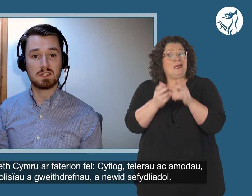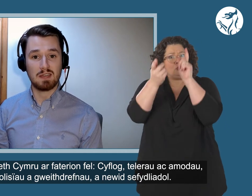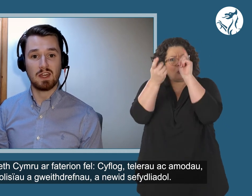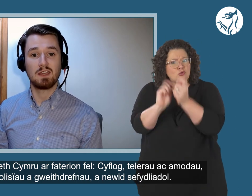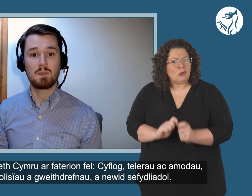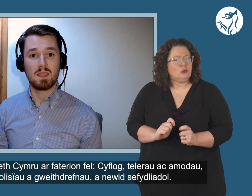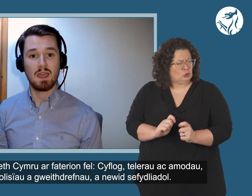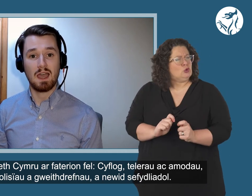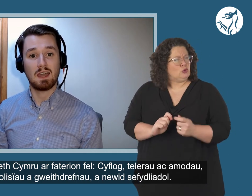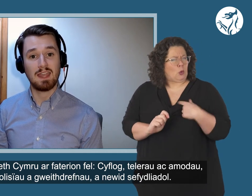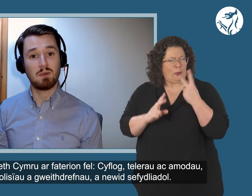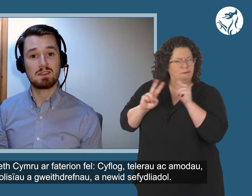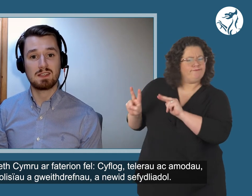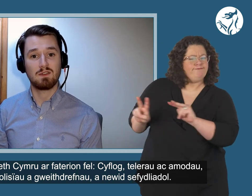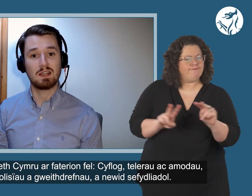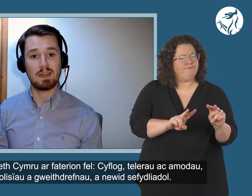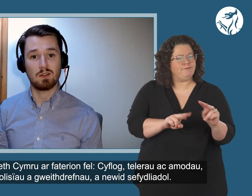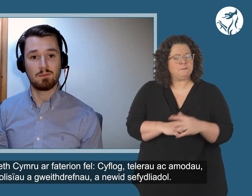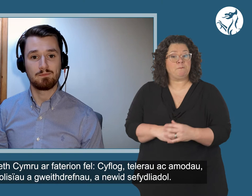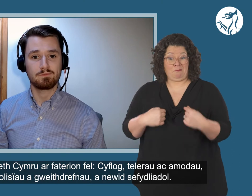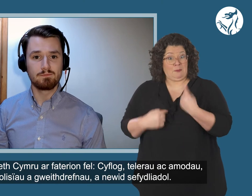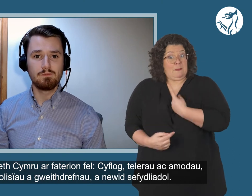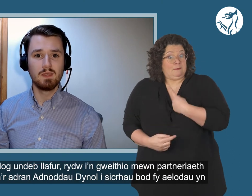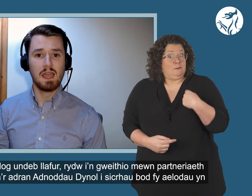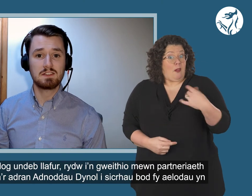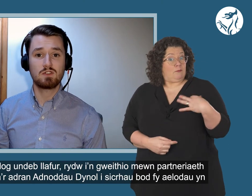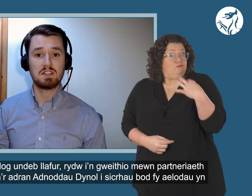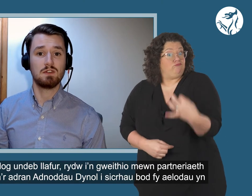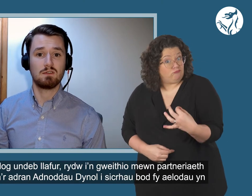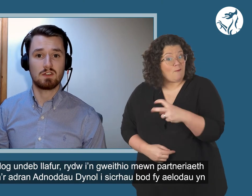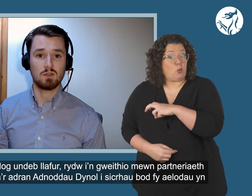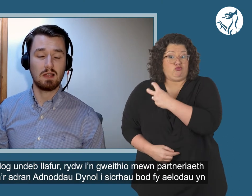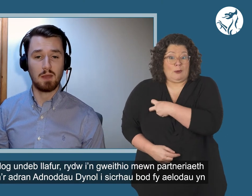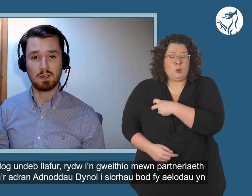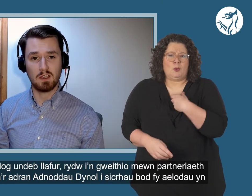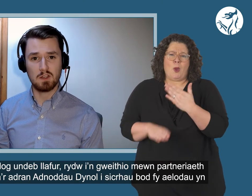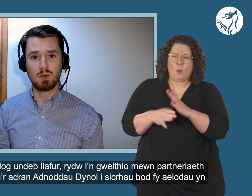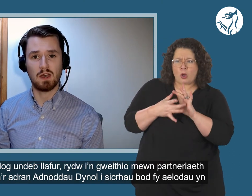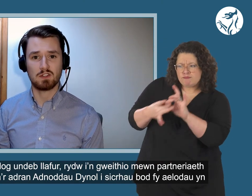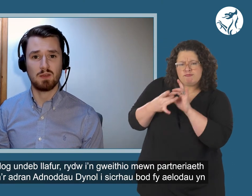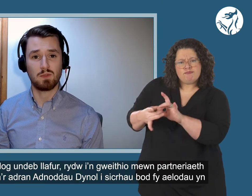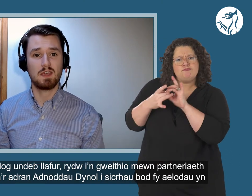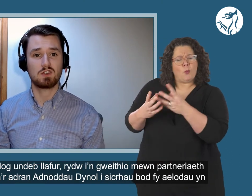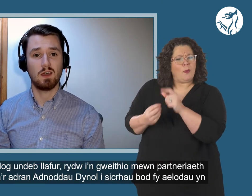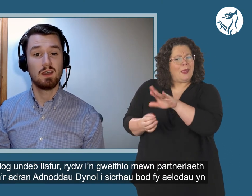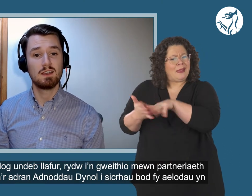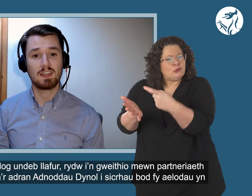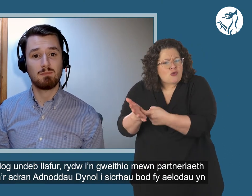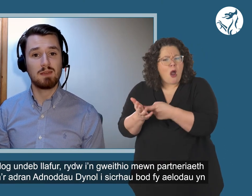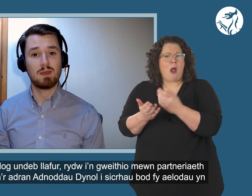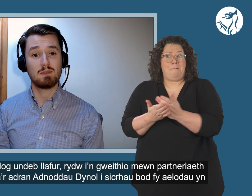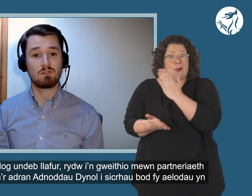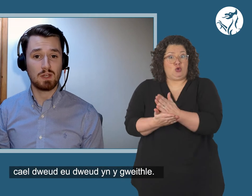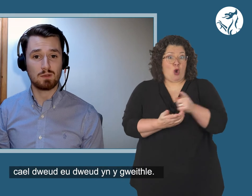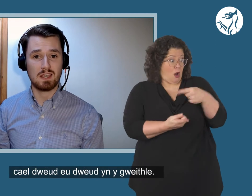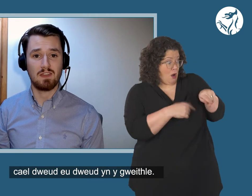gweithdrefnau a newid sefydliadol. As a trade union official, i work in close partnership with HR to give